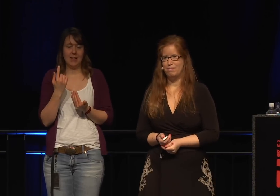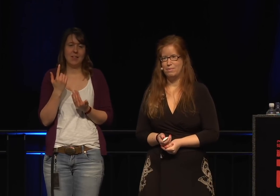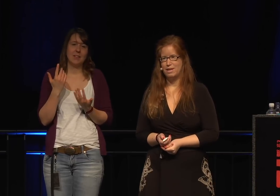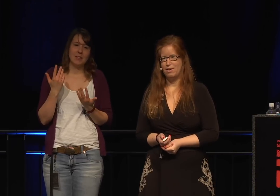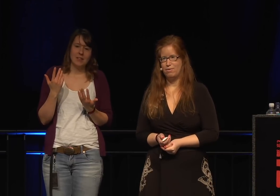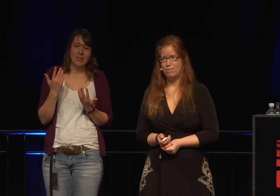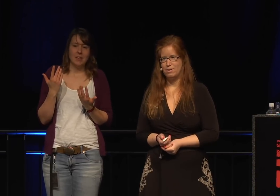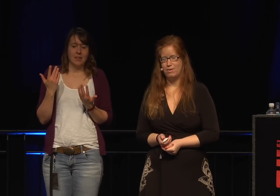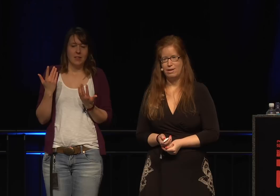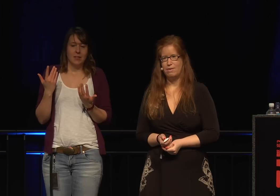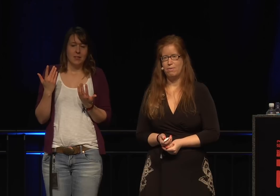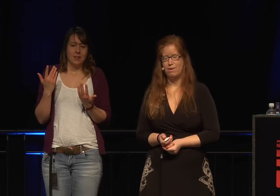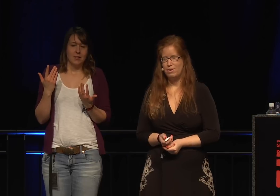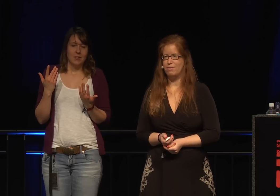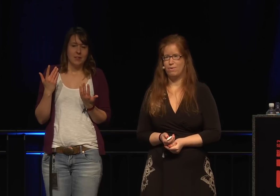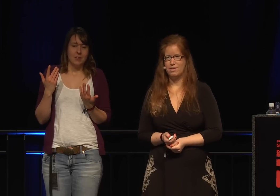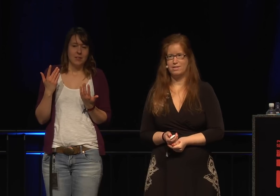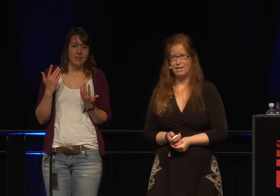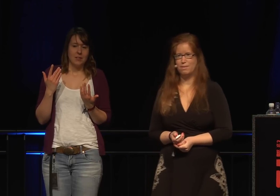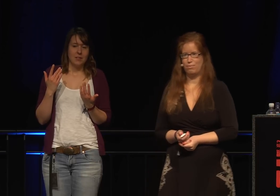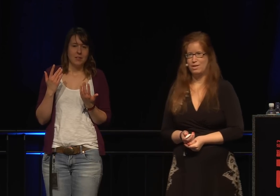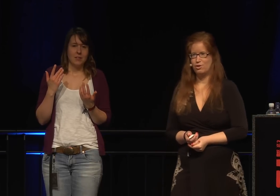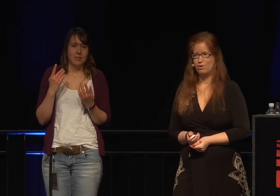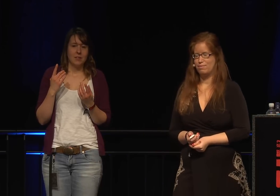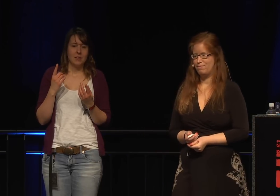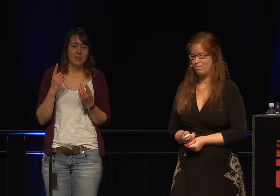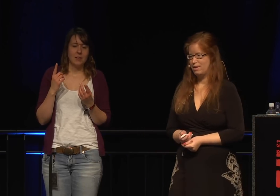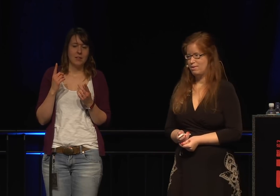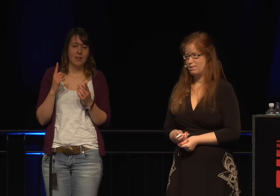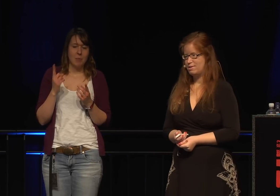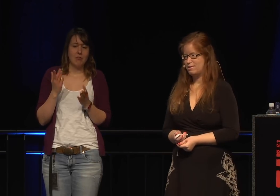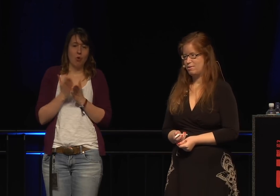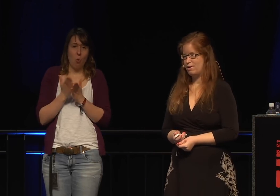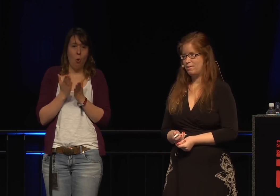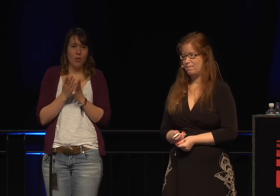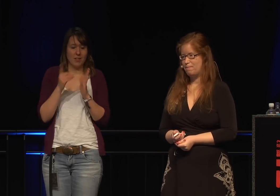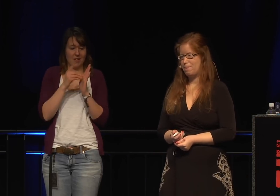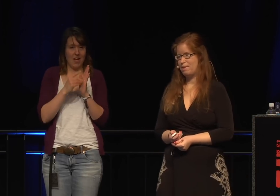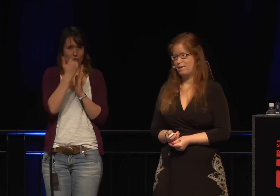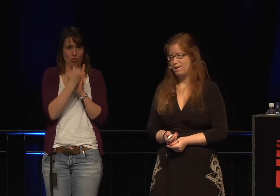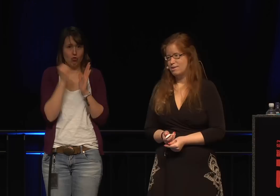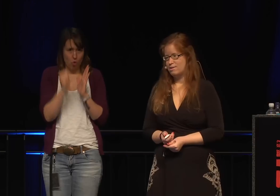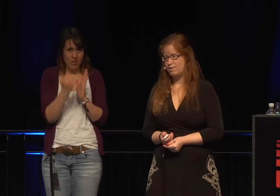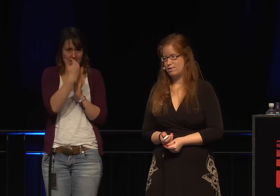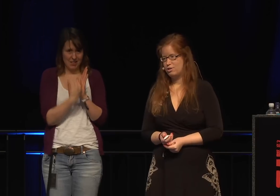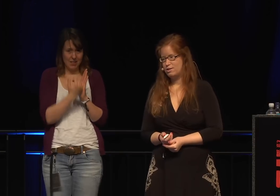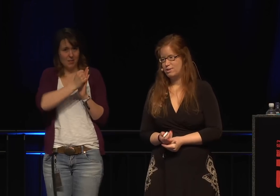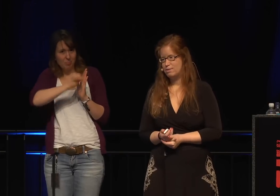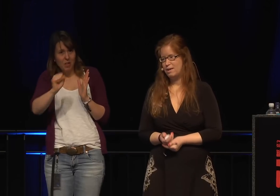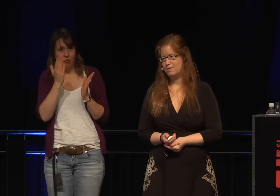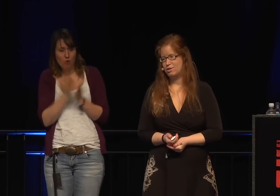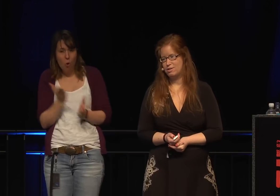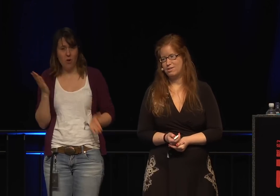Ich rede jetzt schon einen ganzen Haufen und der Grund, warum ich das erzähle, ist,